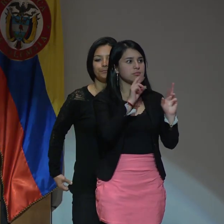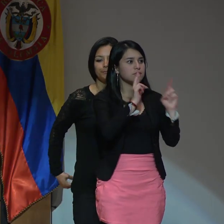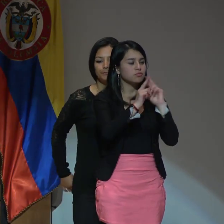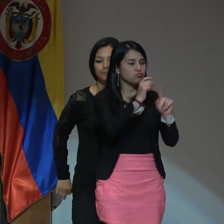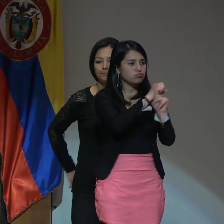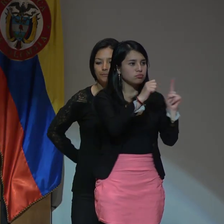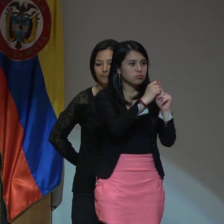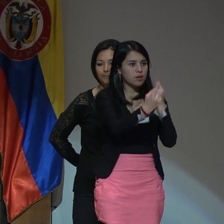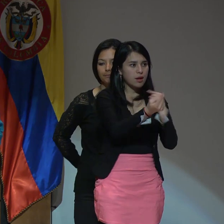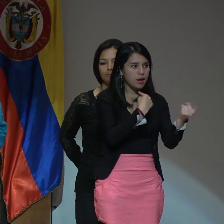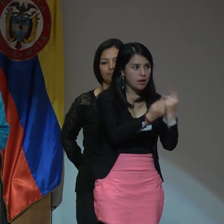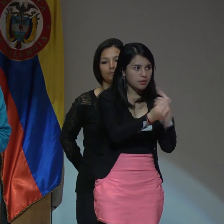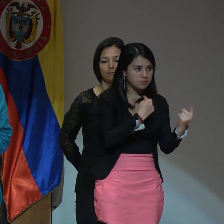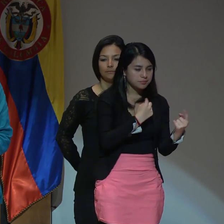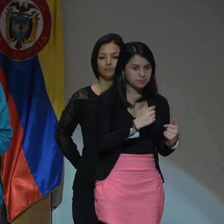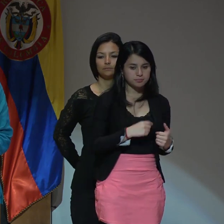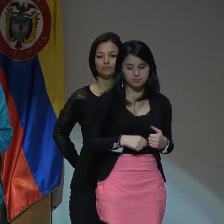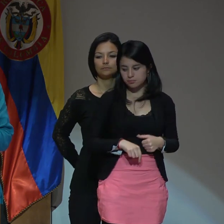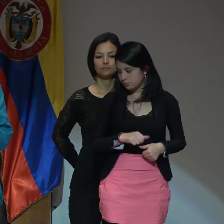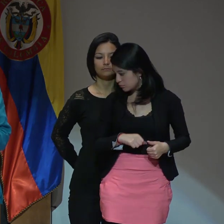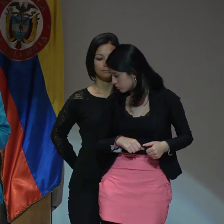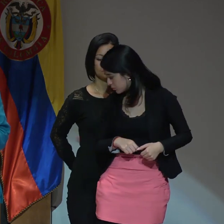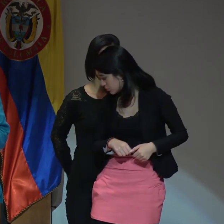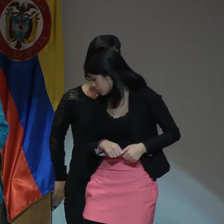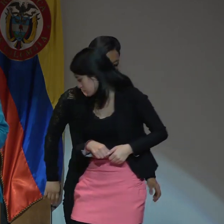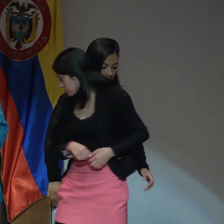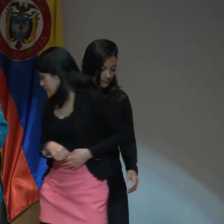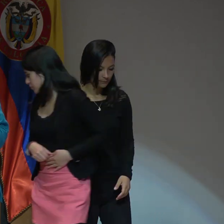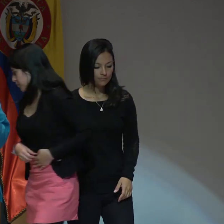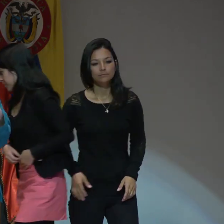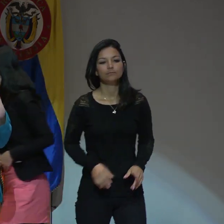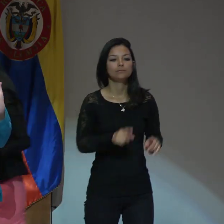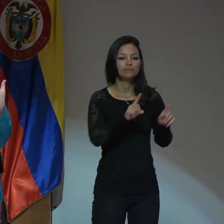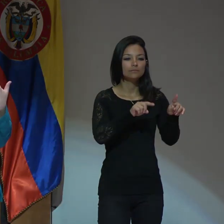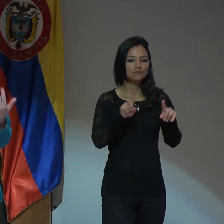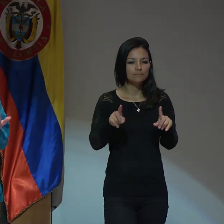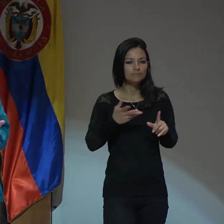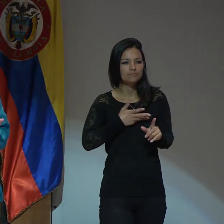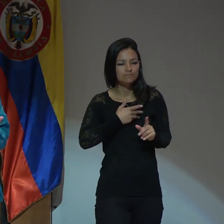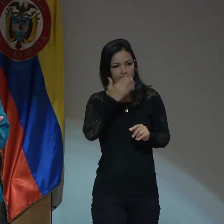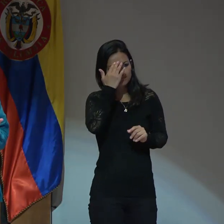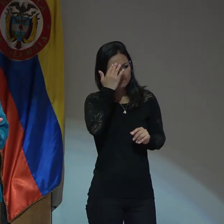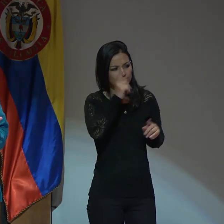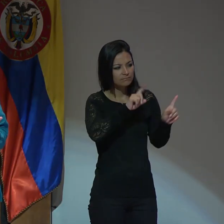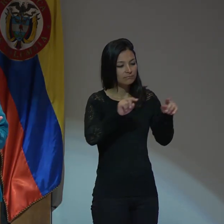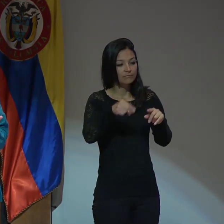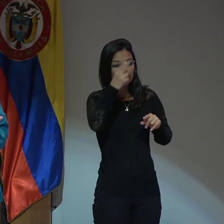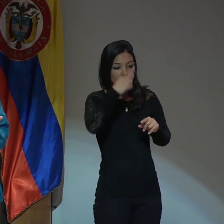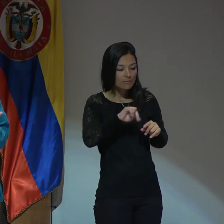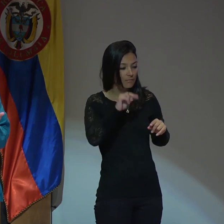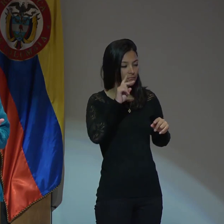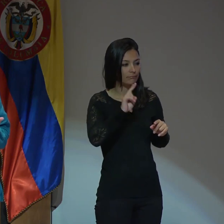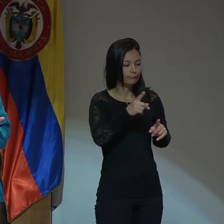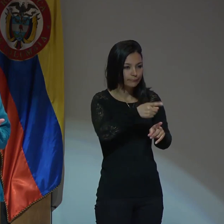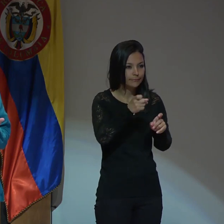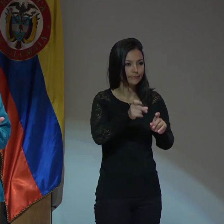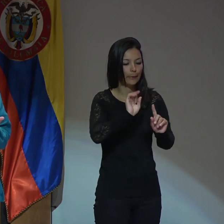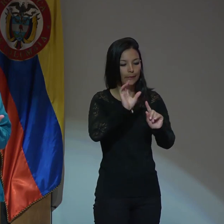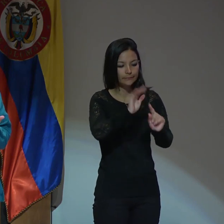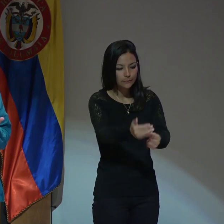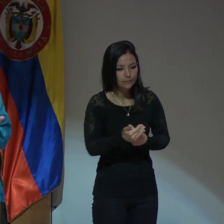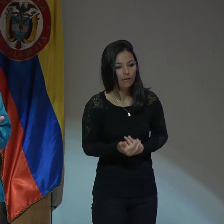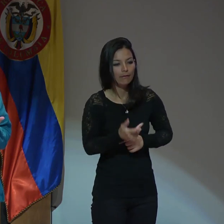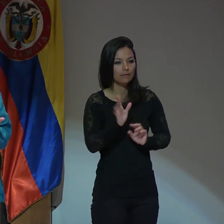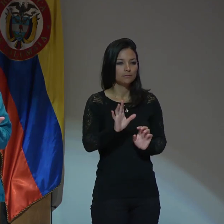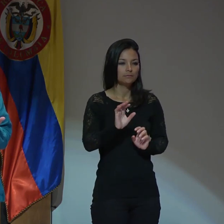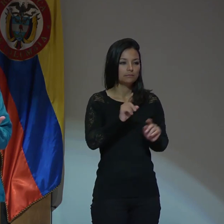sociales las madres de la plaza de mayo que perdieron a sus hijos secuestrados